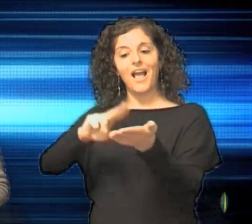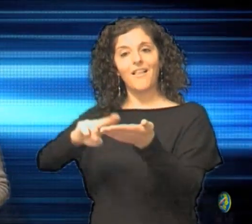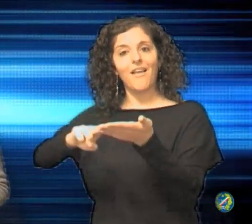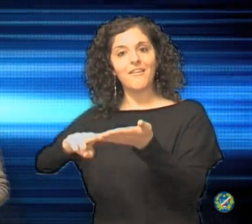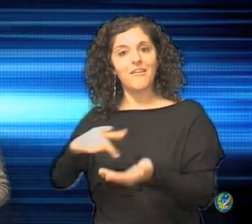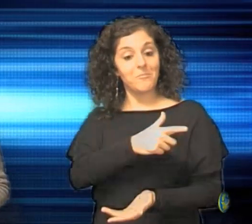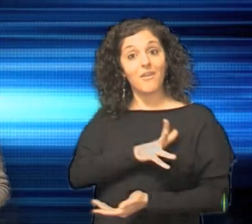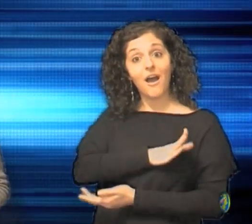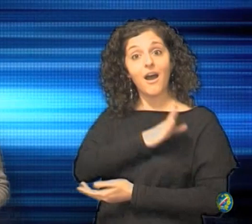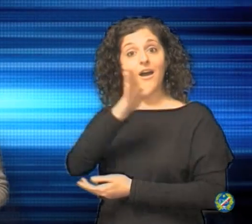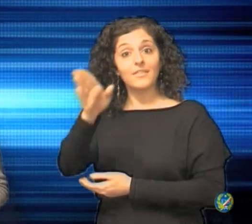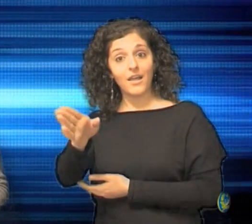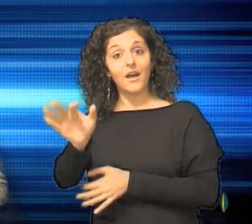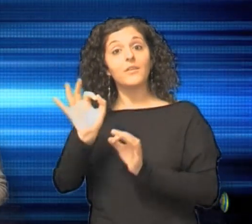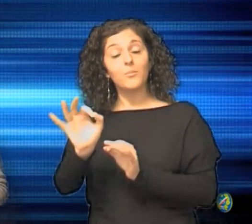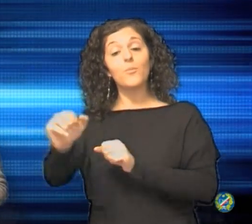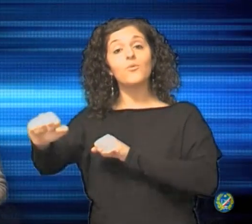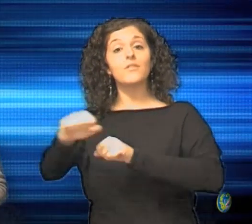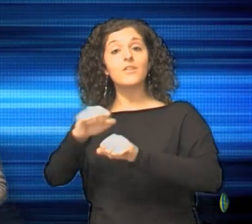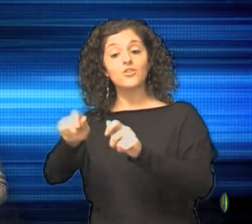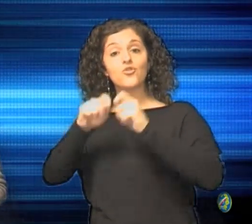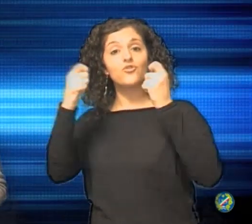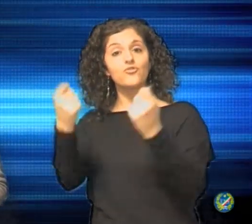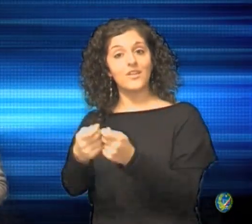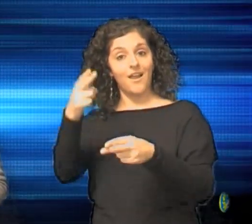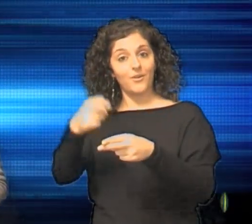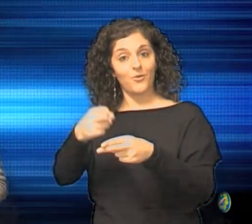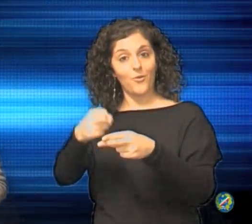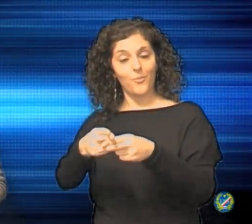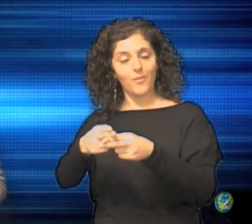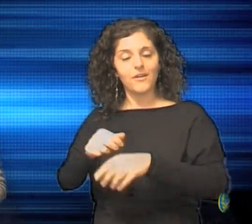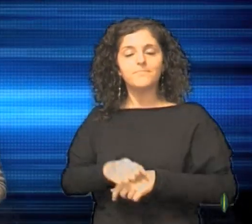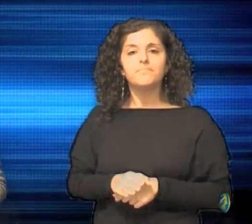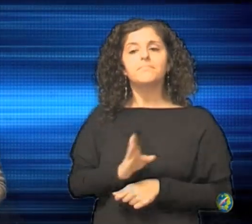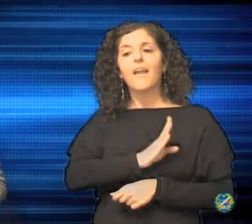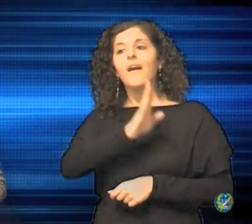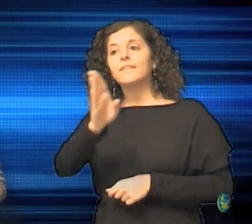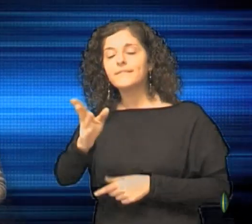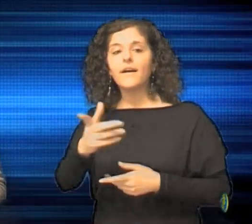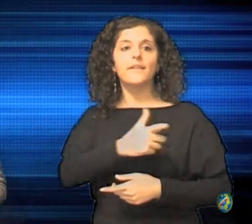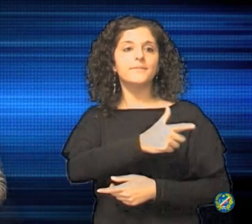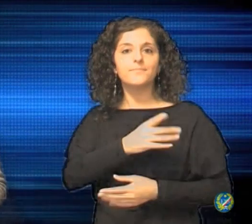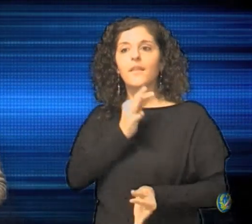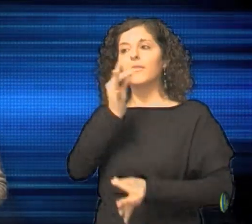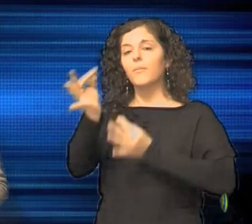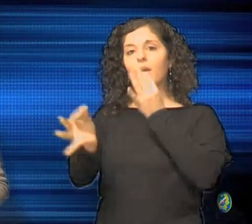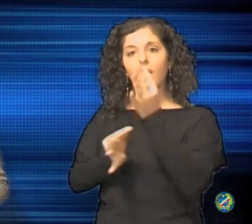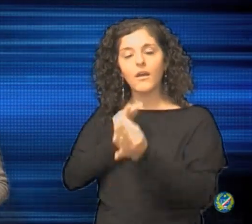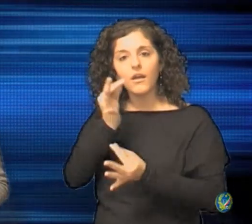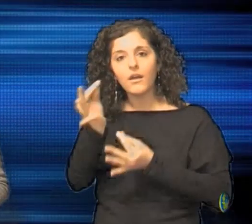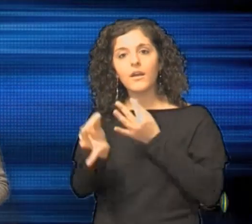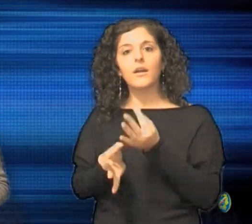qui alla Direzione Generale a Roma, per far presente tutti i disagi